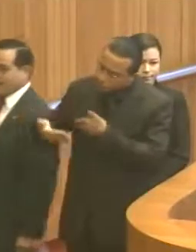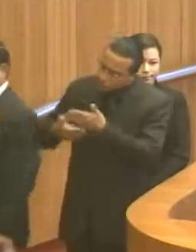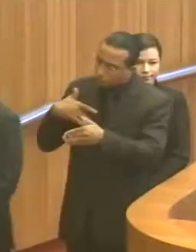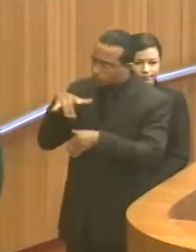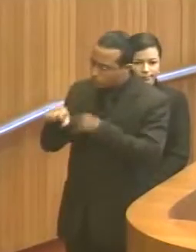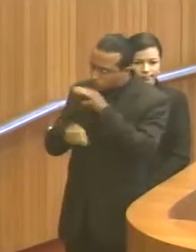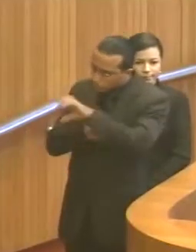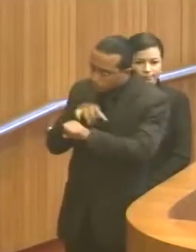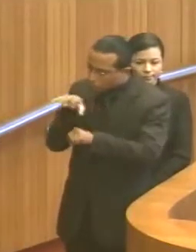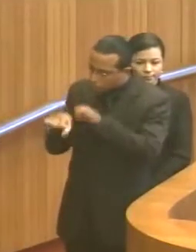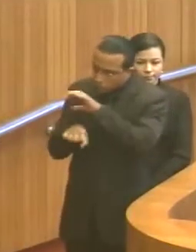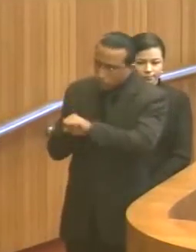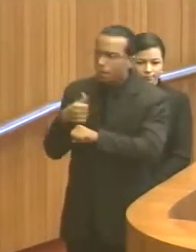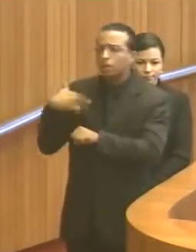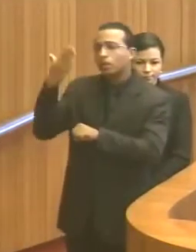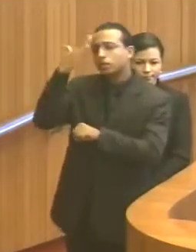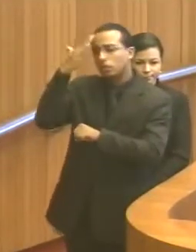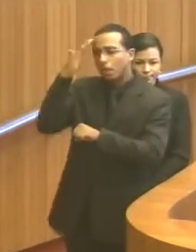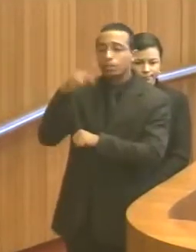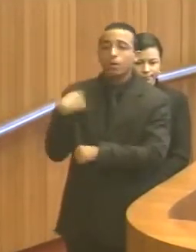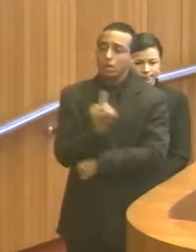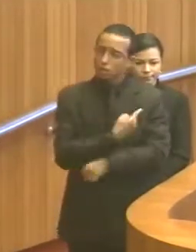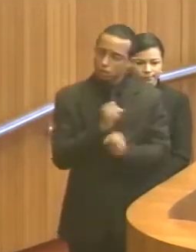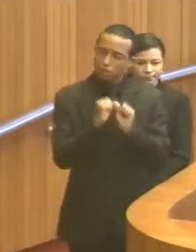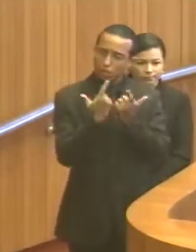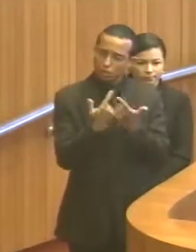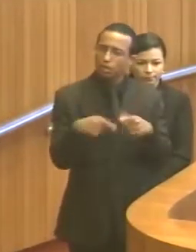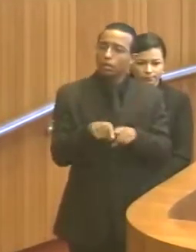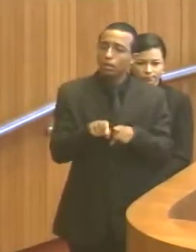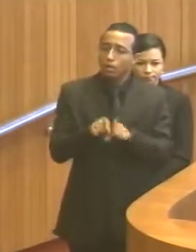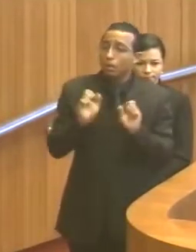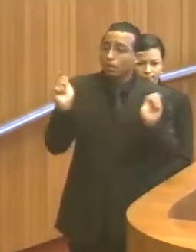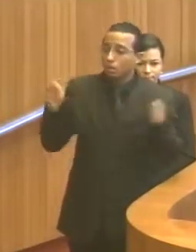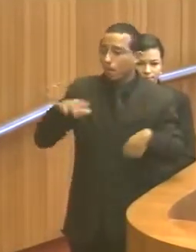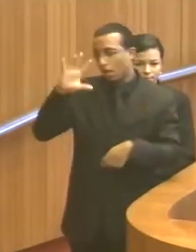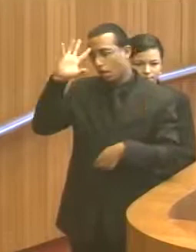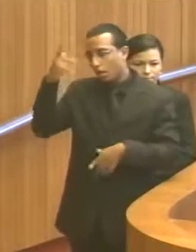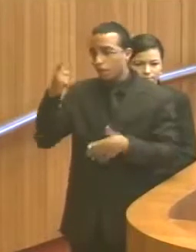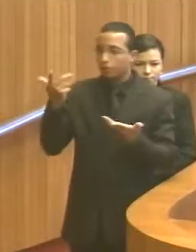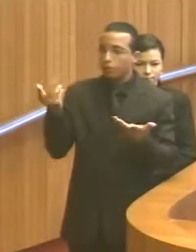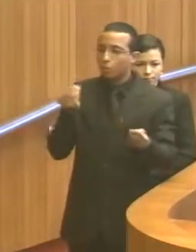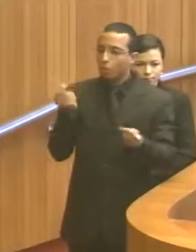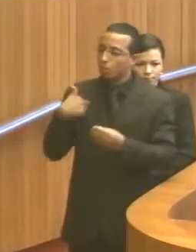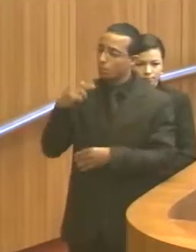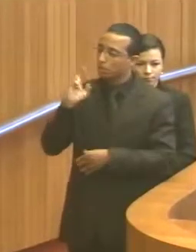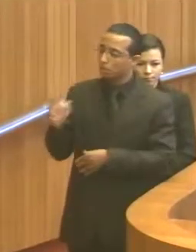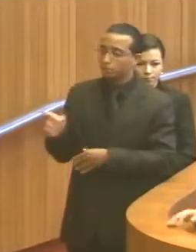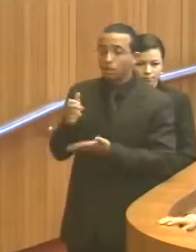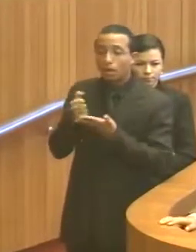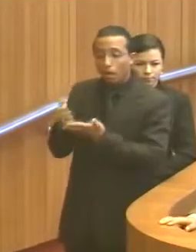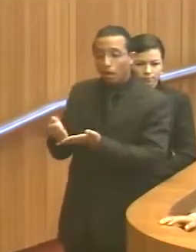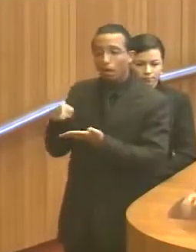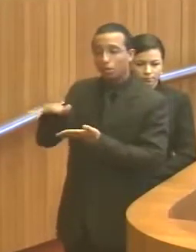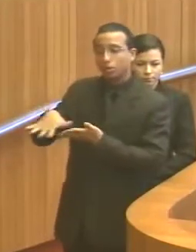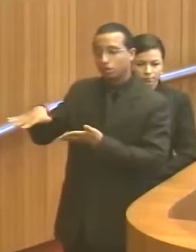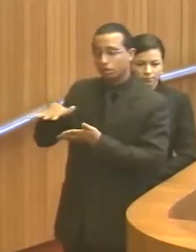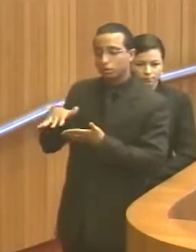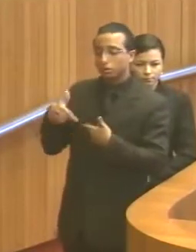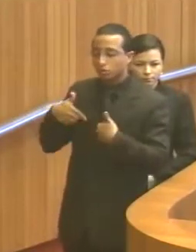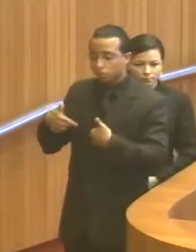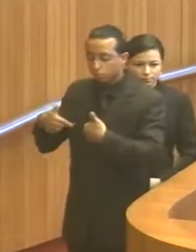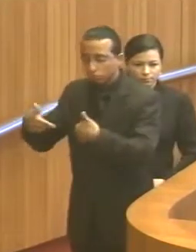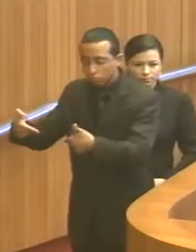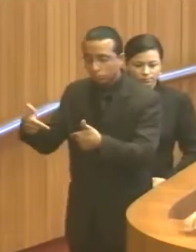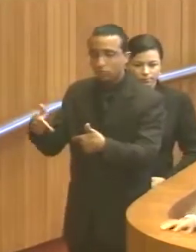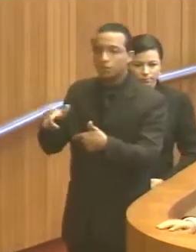para verificar em que medida nós também podemos, de algum modo, contribuir com